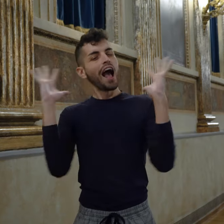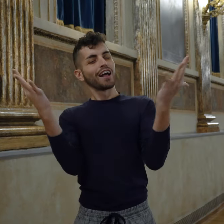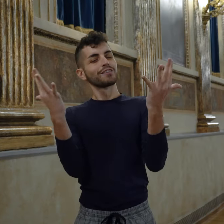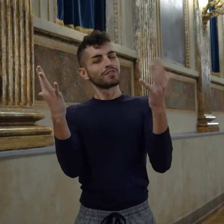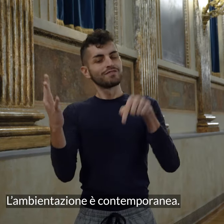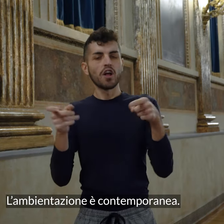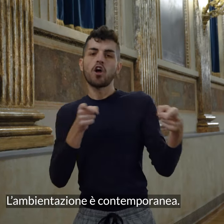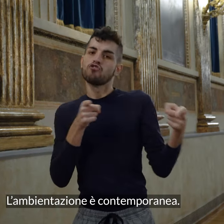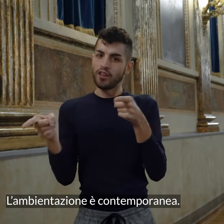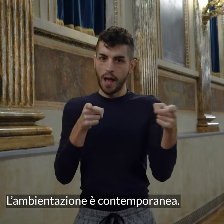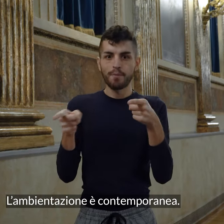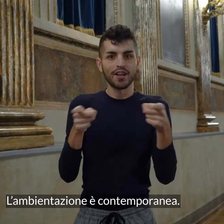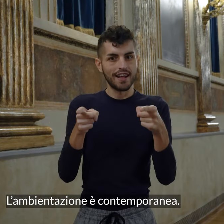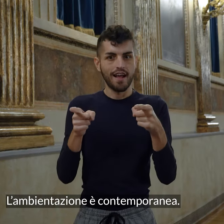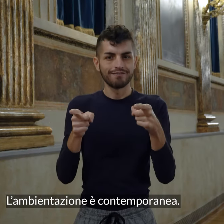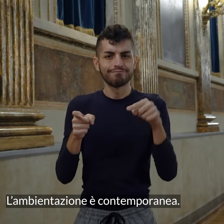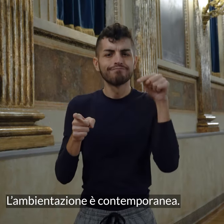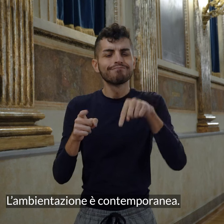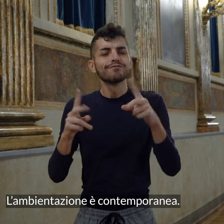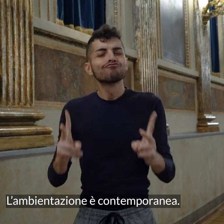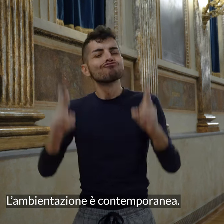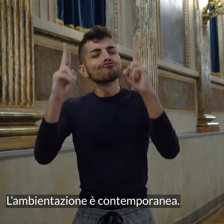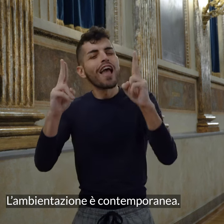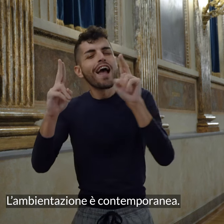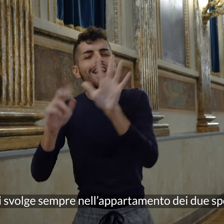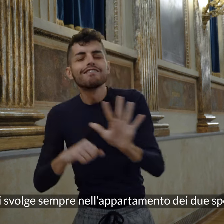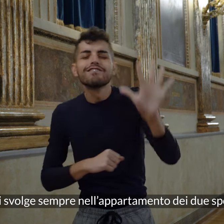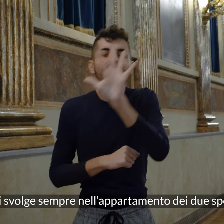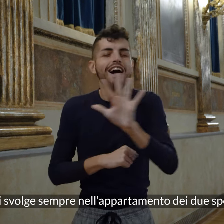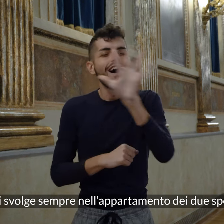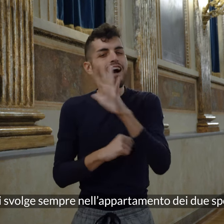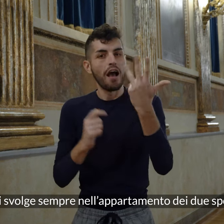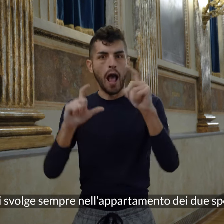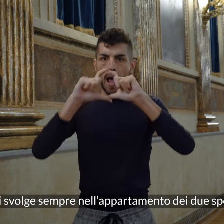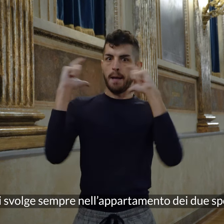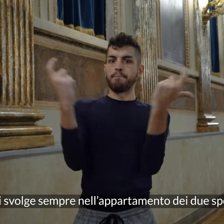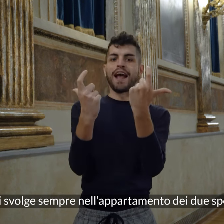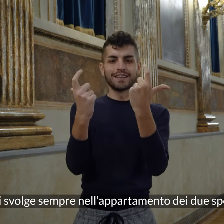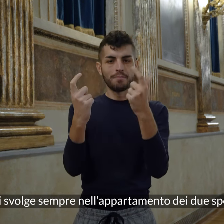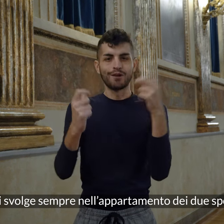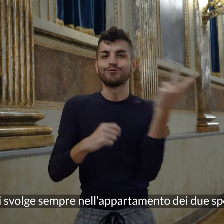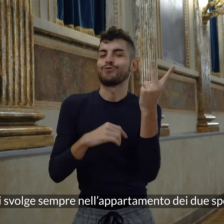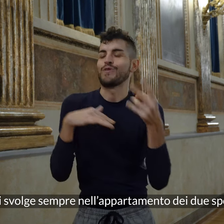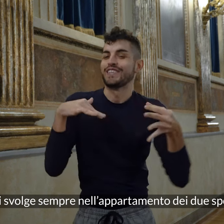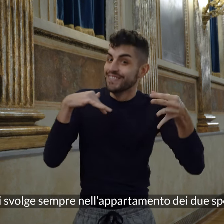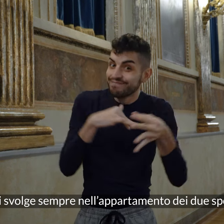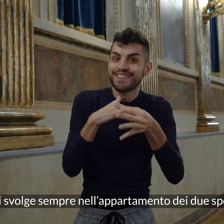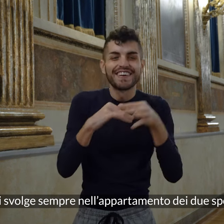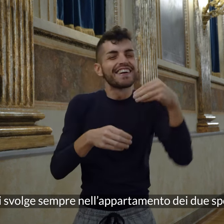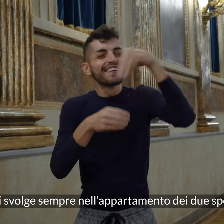L'ambientazione è contemporanea La scena si svolge sempre nell'appartamento dei due sposi